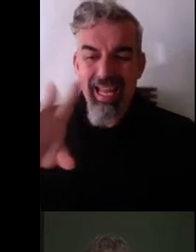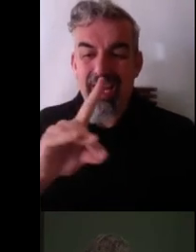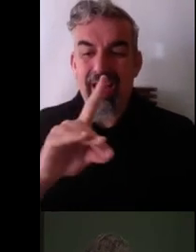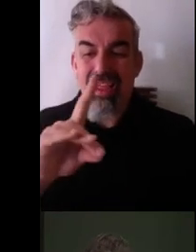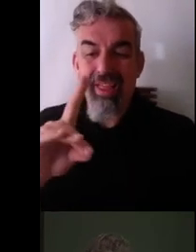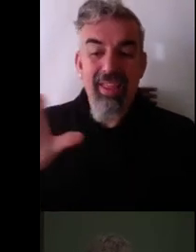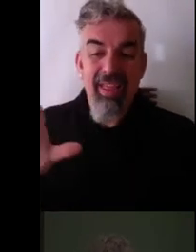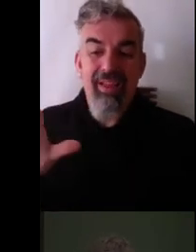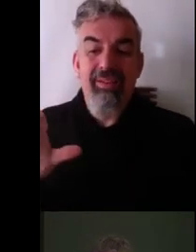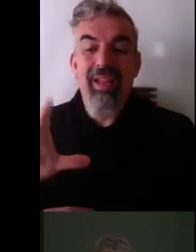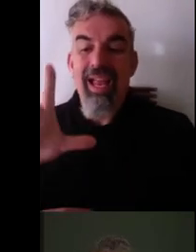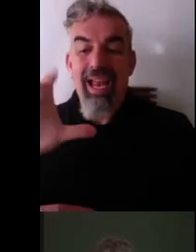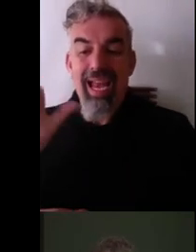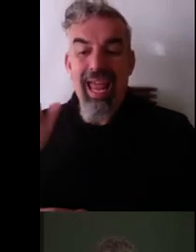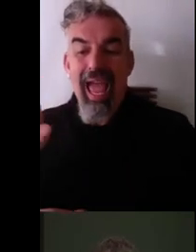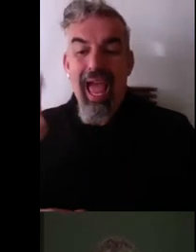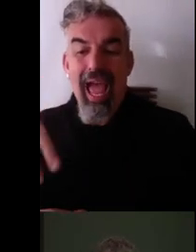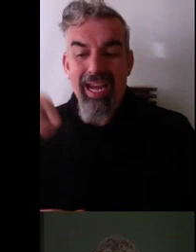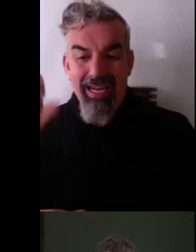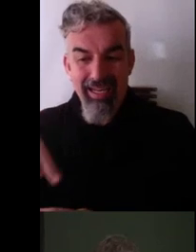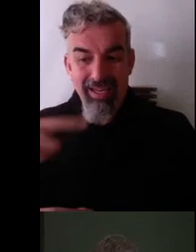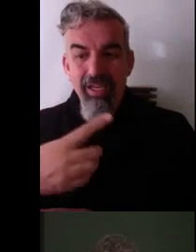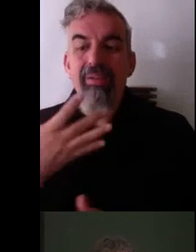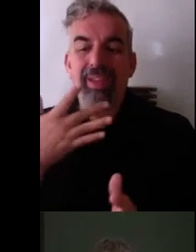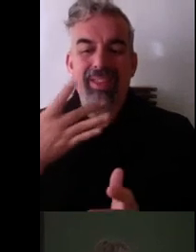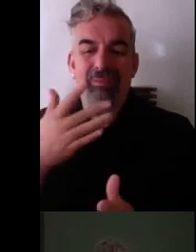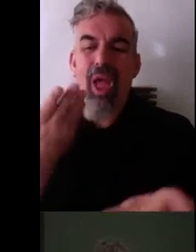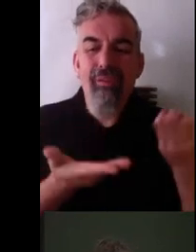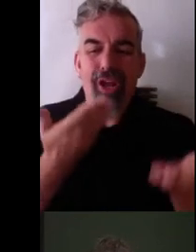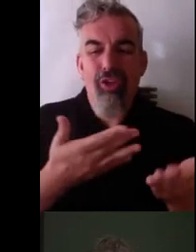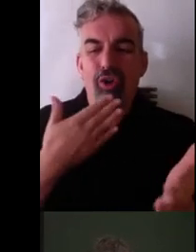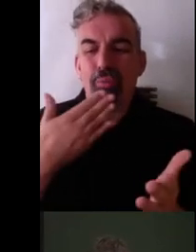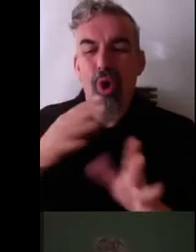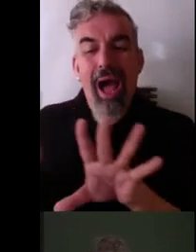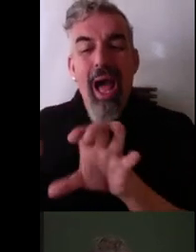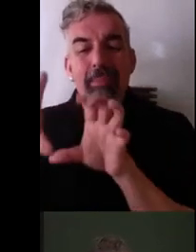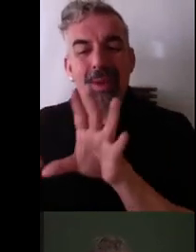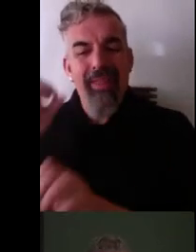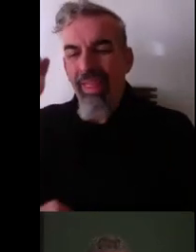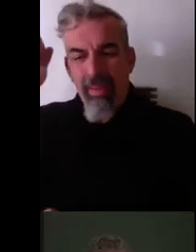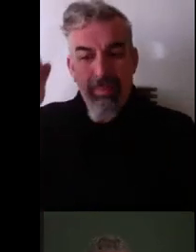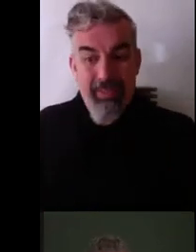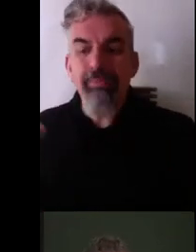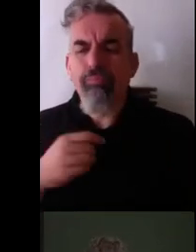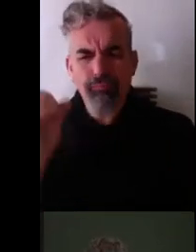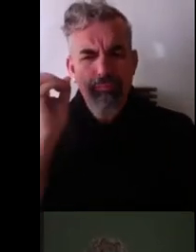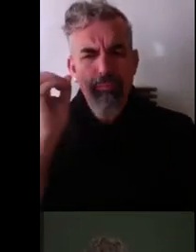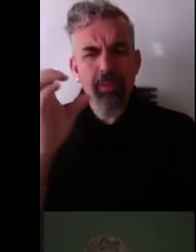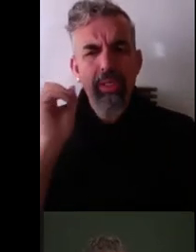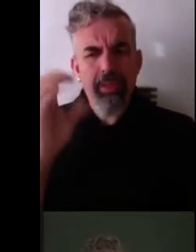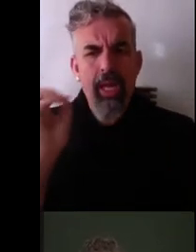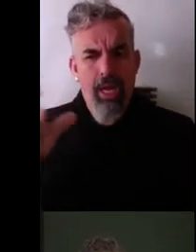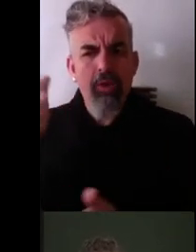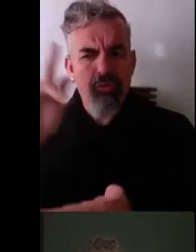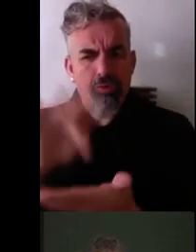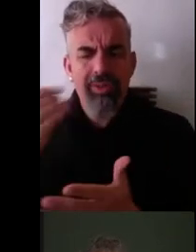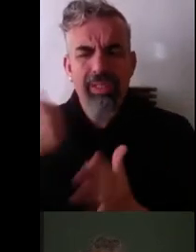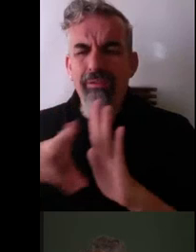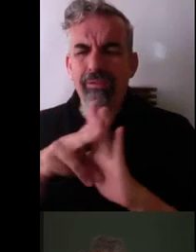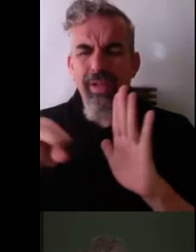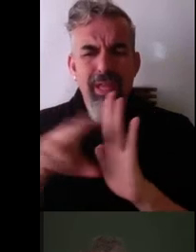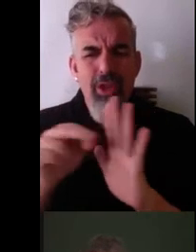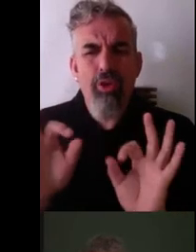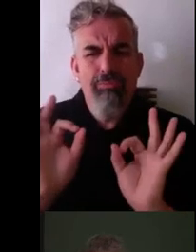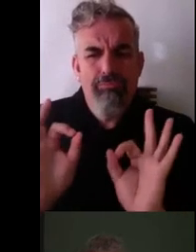aprendizaje os pongo el enlace si queréis ahora en el chat hay varias versiones del vídeo porque es una charla que ha dado en varios sitios de hecho en algunos sitios